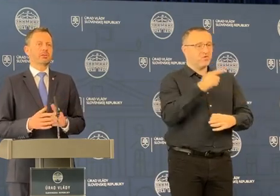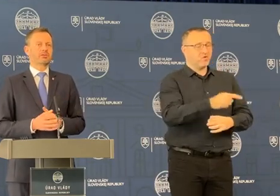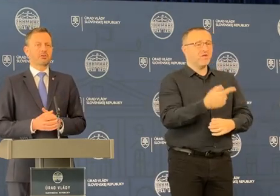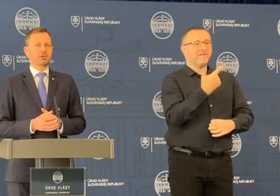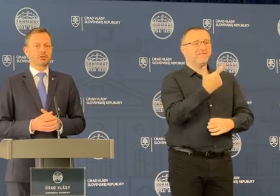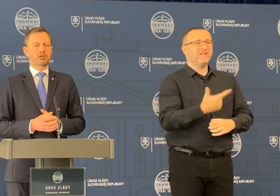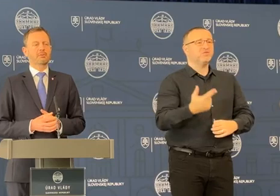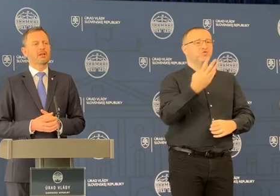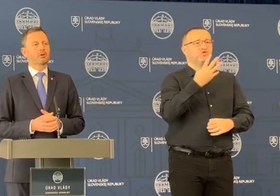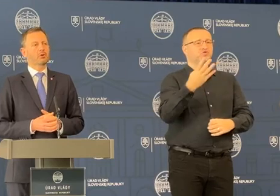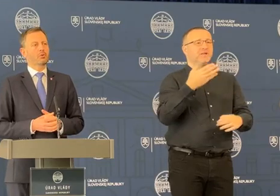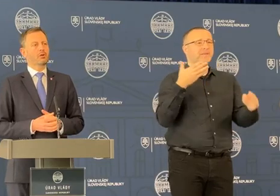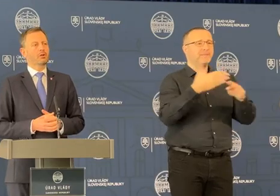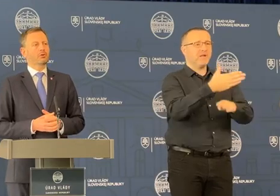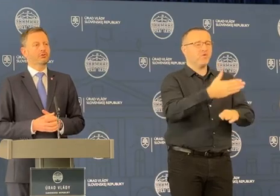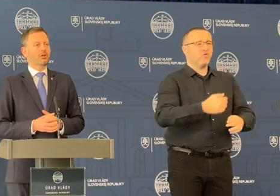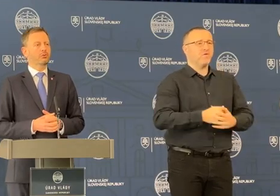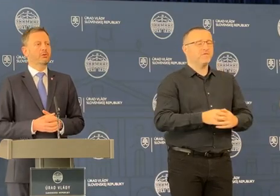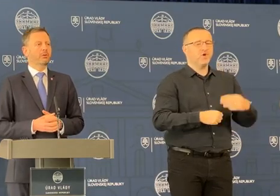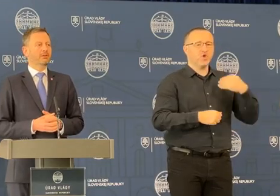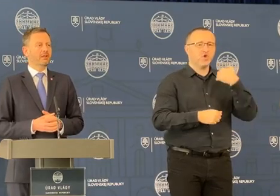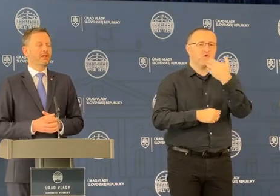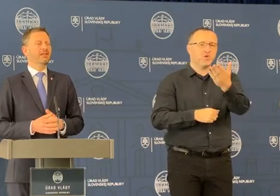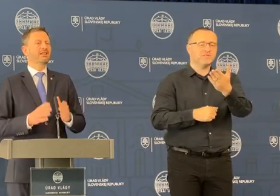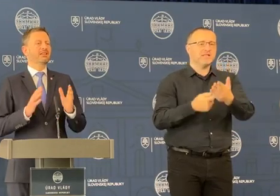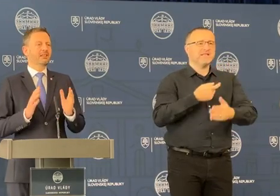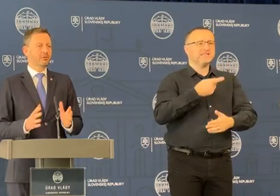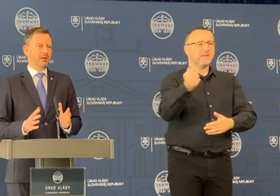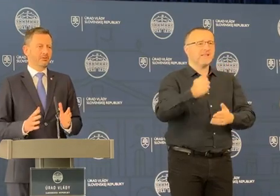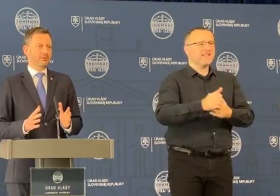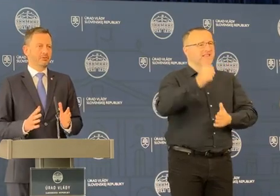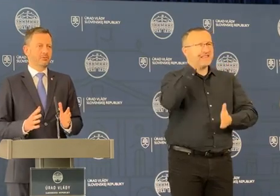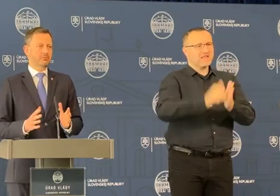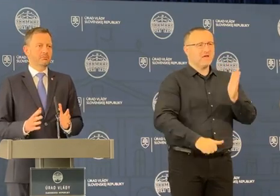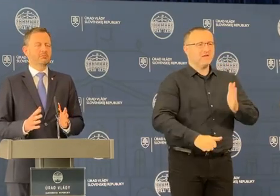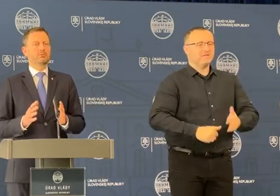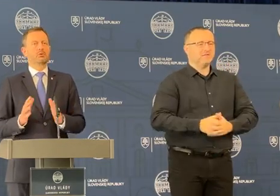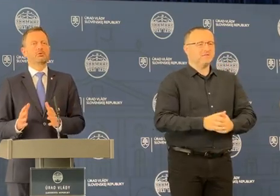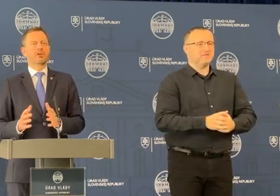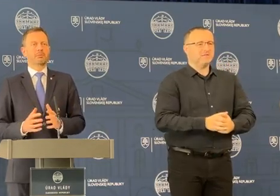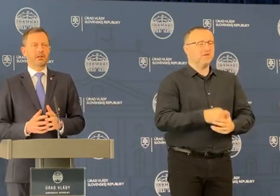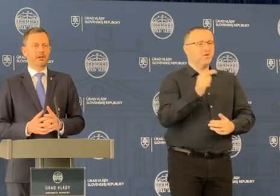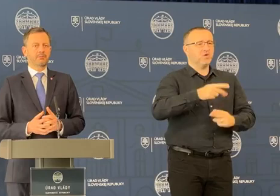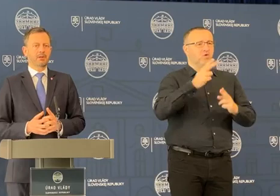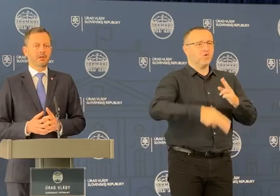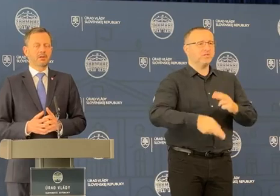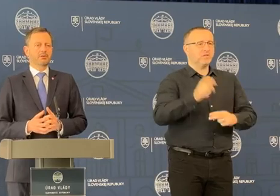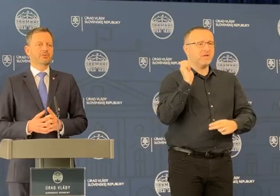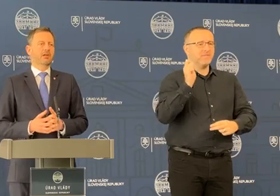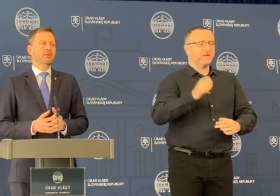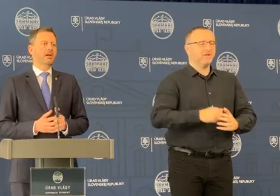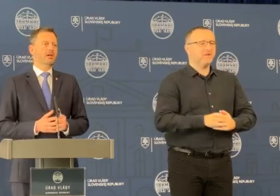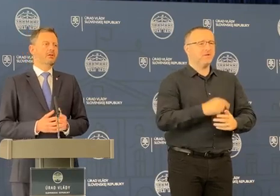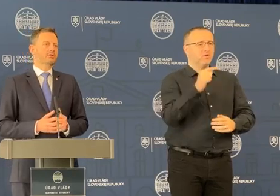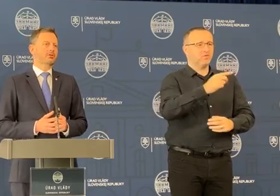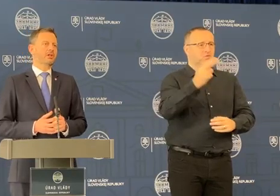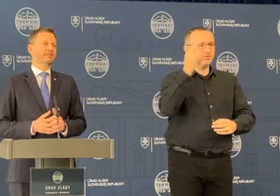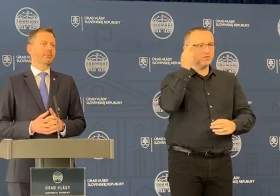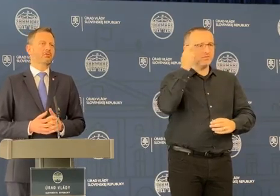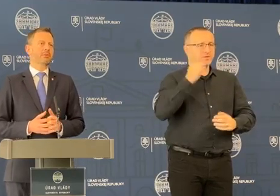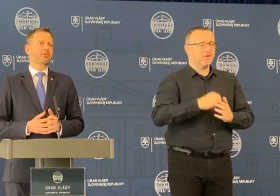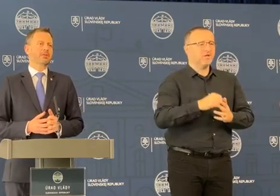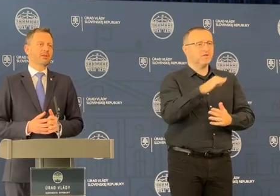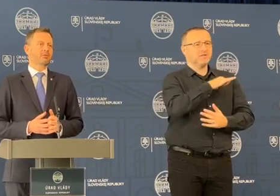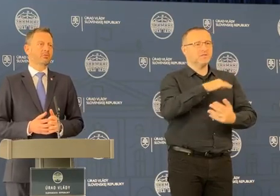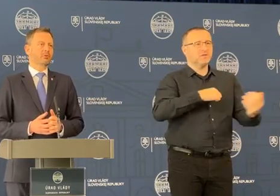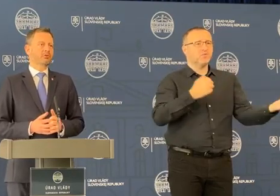tých 244 miliónov, dostanú vyplatené jednorázovo do konca apríla. To znamená, že